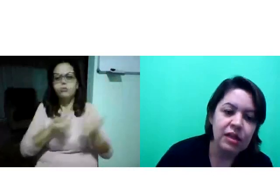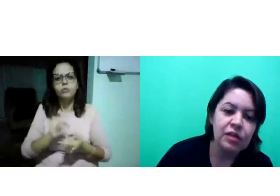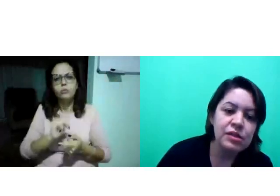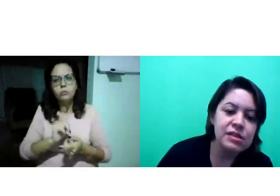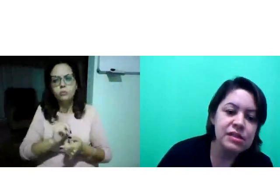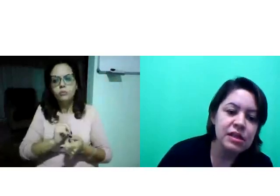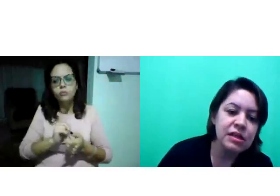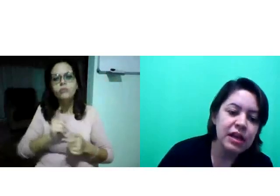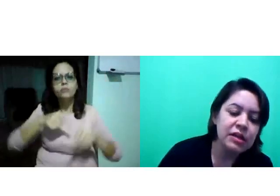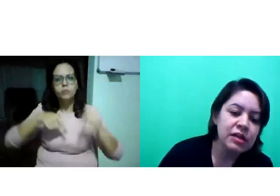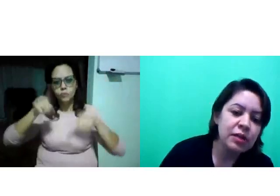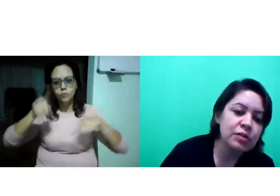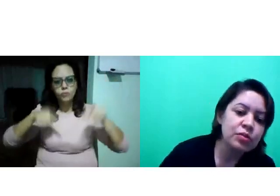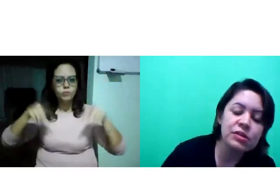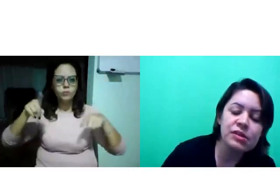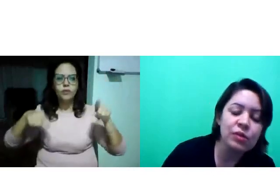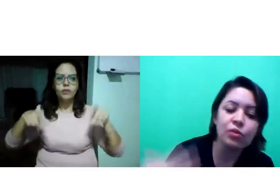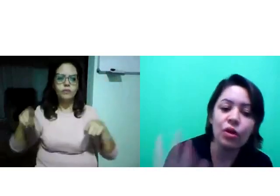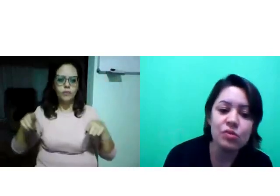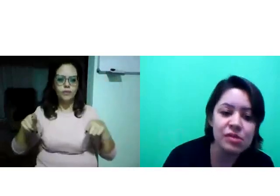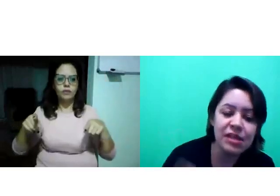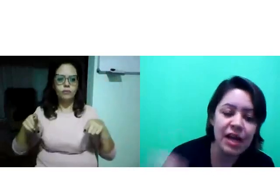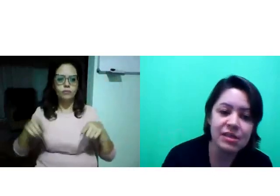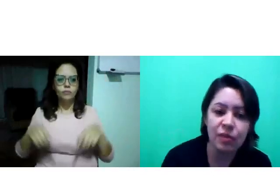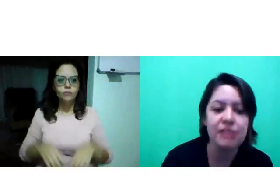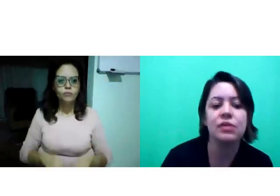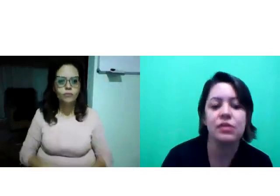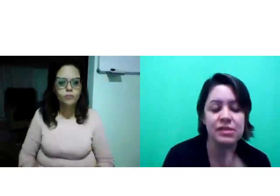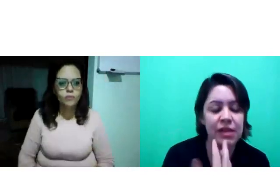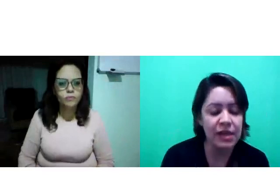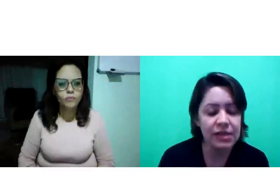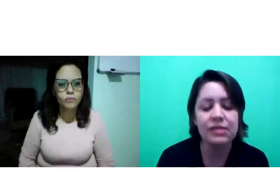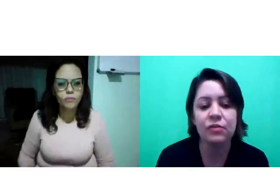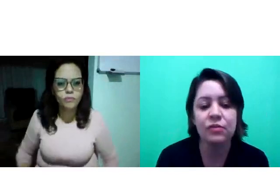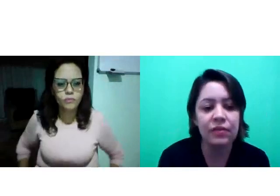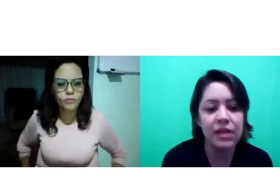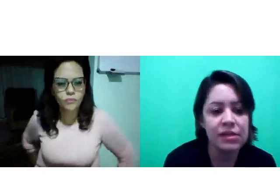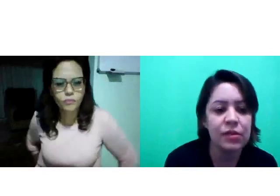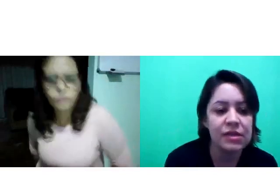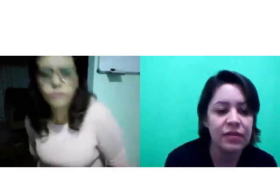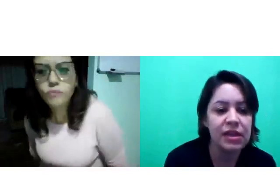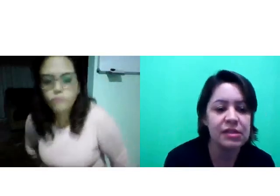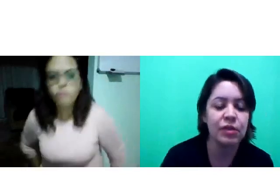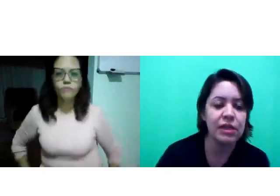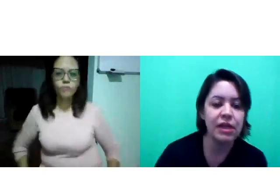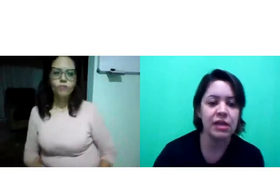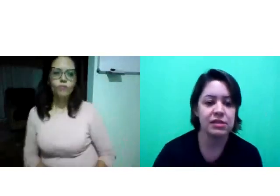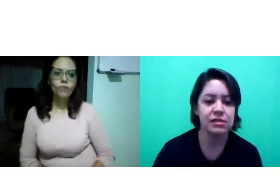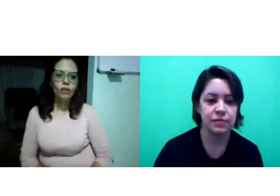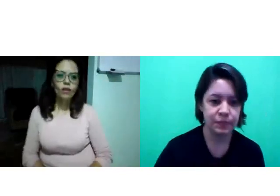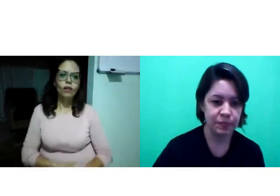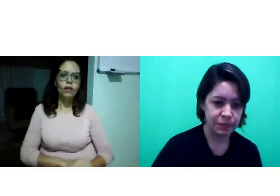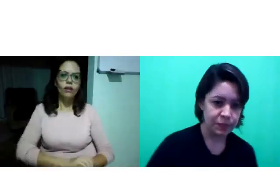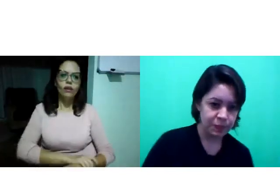que não existe, né, são todos os sinais iguais. Não, existe essa questão de variação, essa variação entre